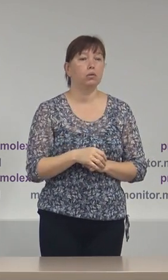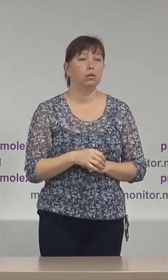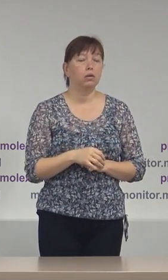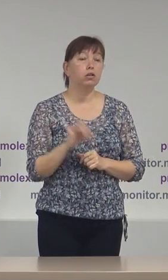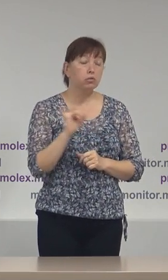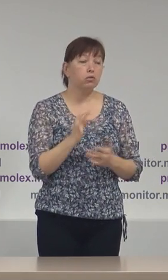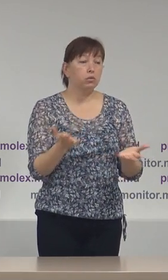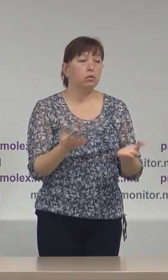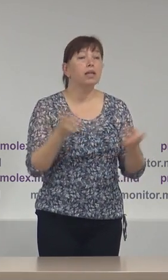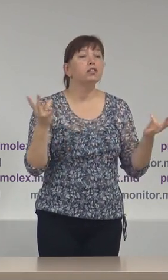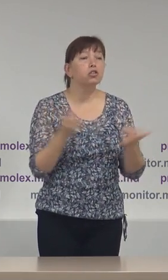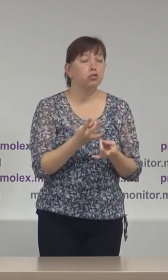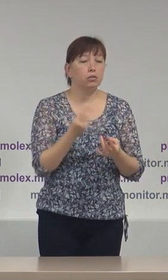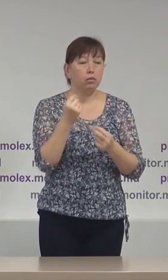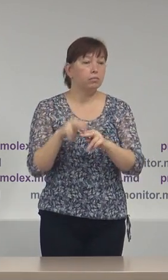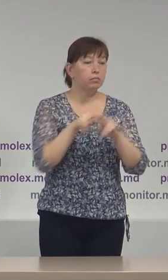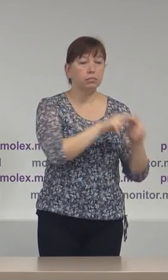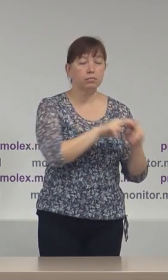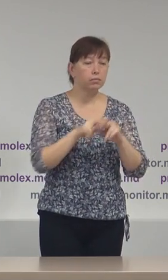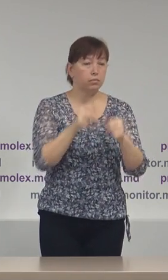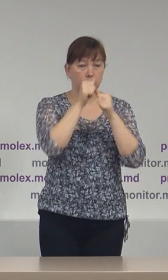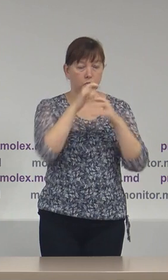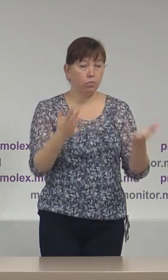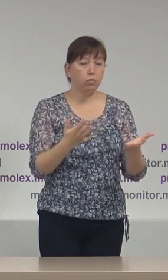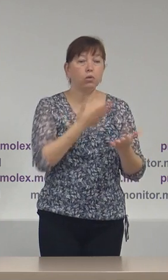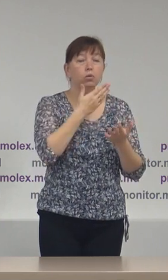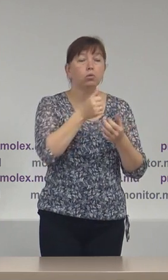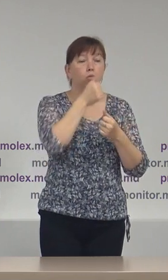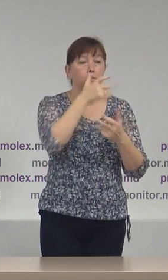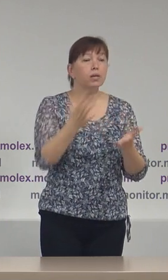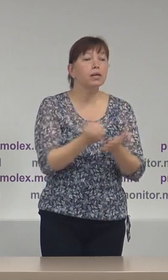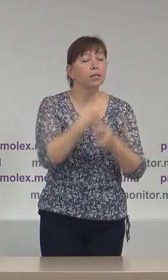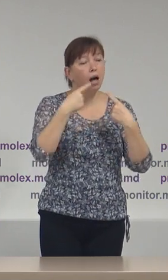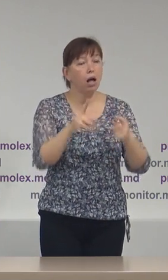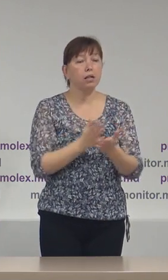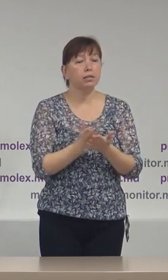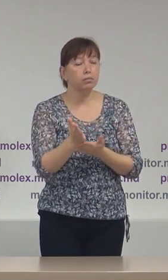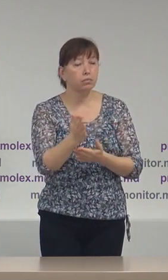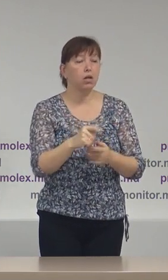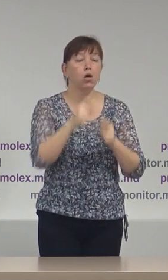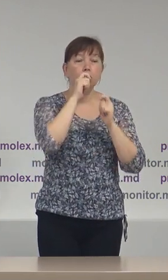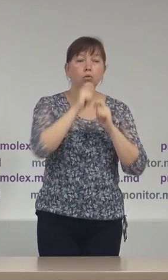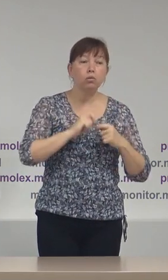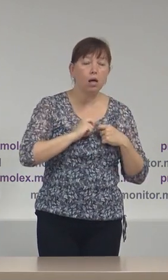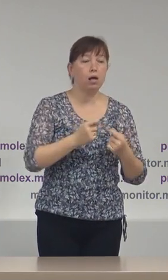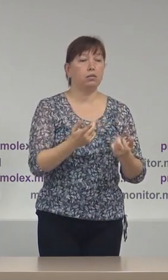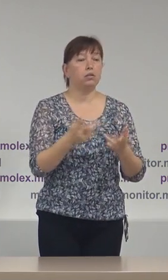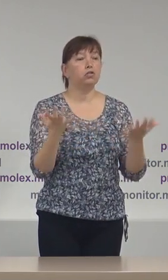respectiv necesitatea de a găsi soluții alternative prin diferite donații materiale